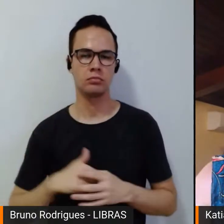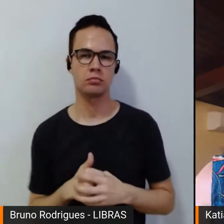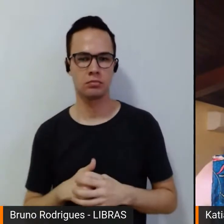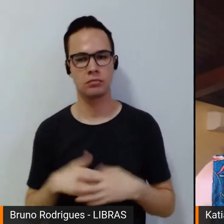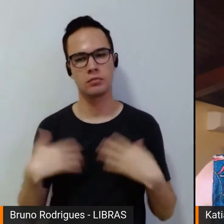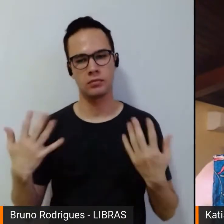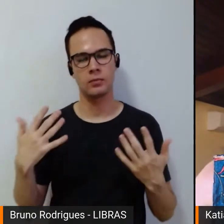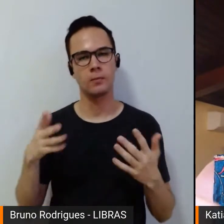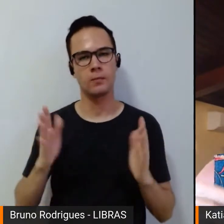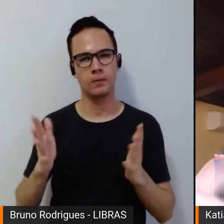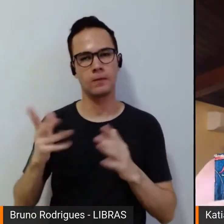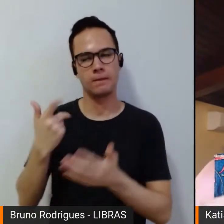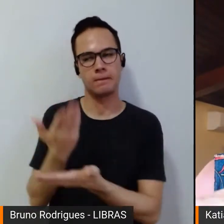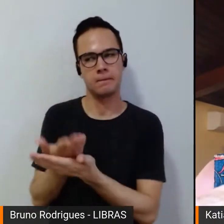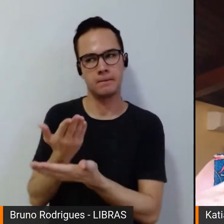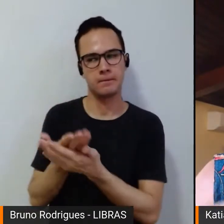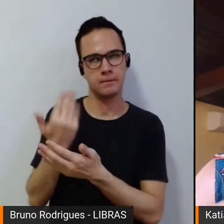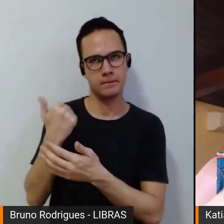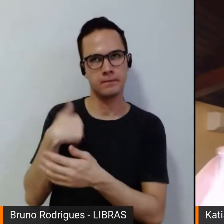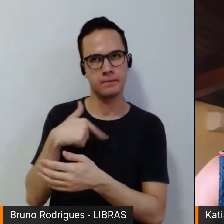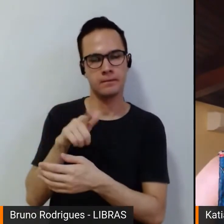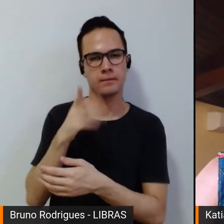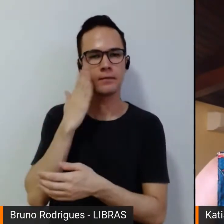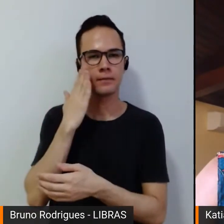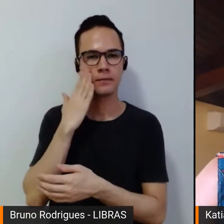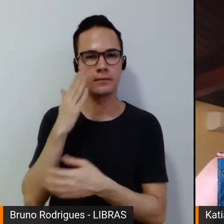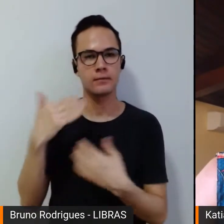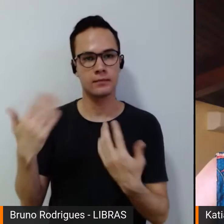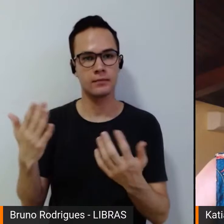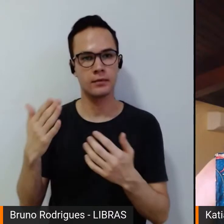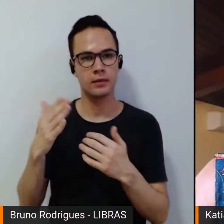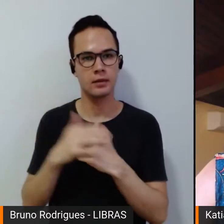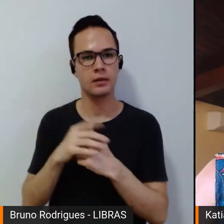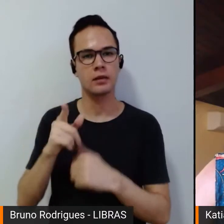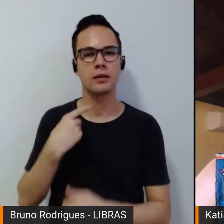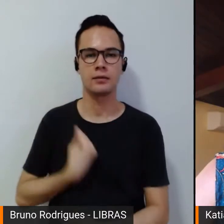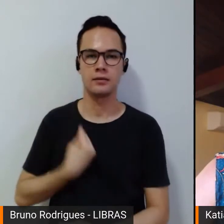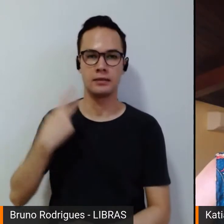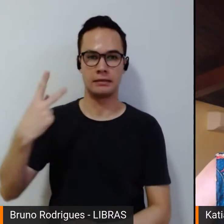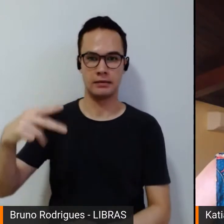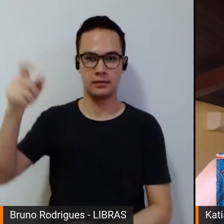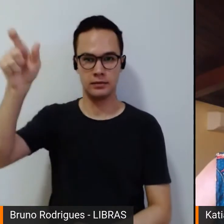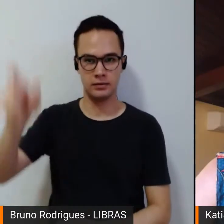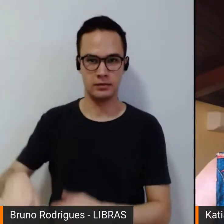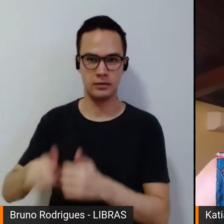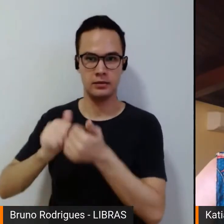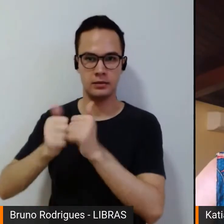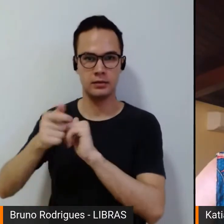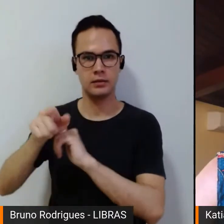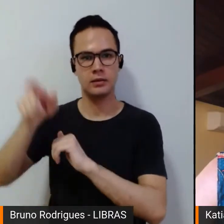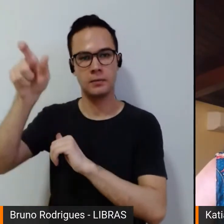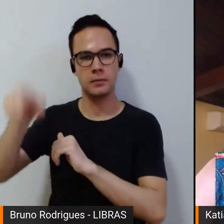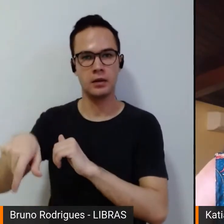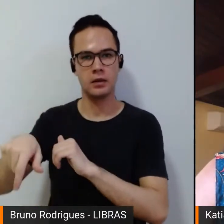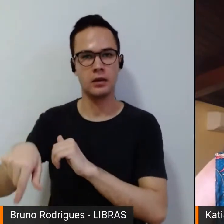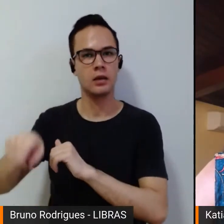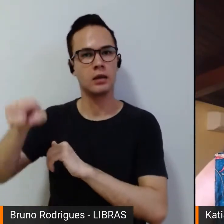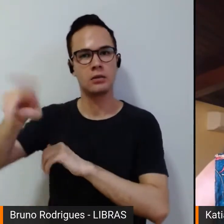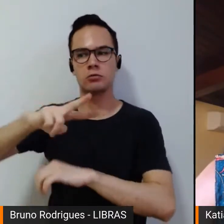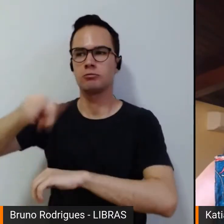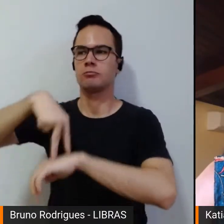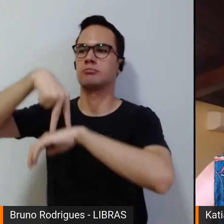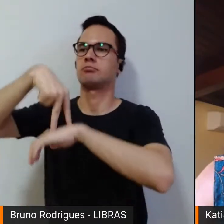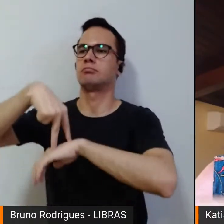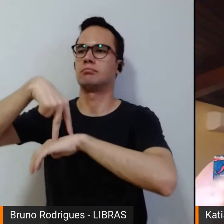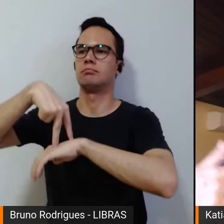ainda estava em formação. Então, aparece na vida desses atletas a figura de alguém que subiu ao pódio.